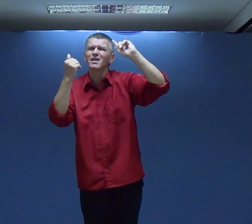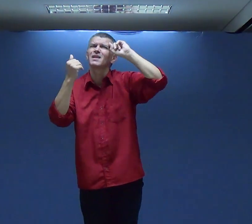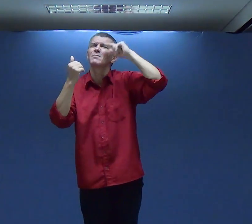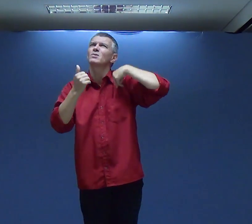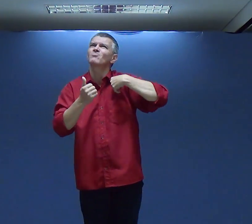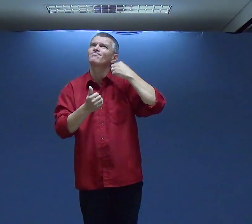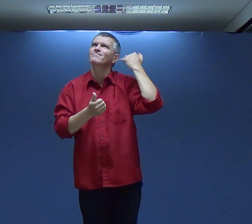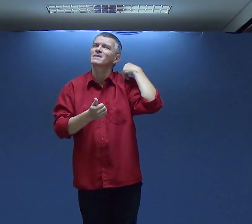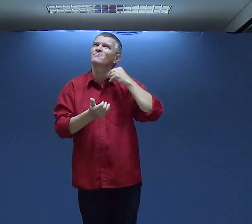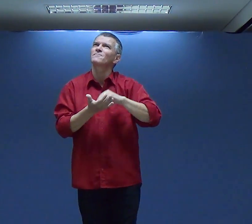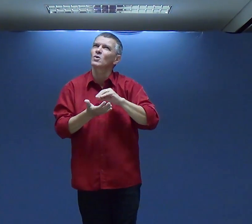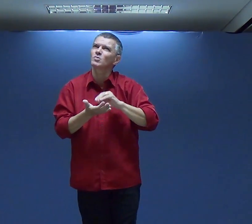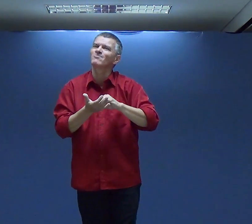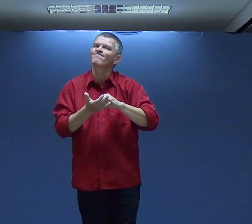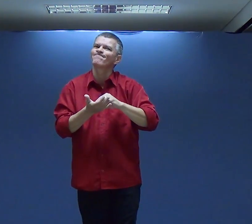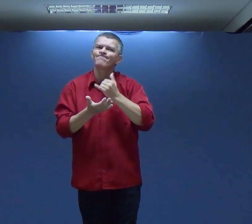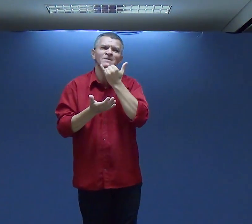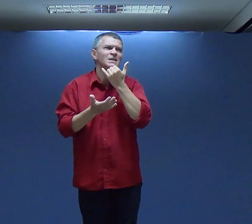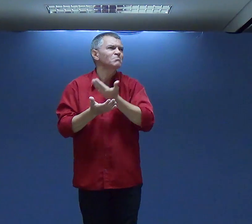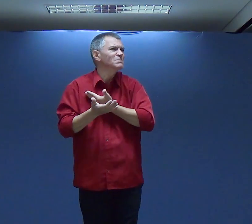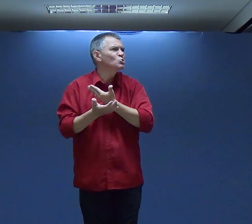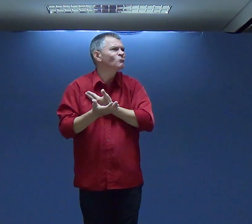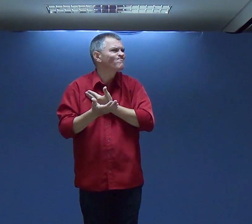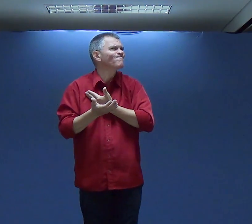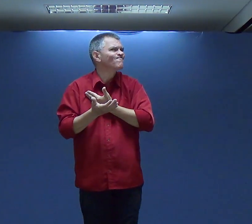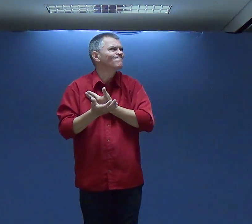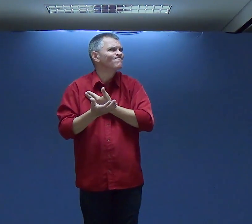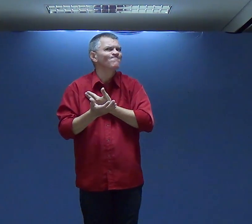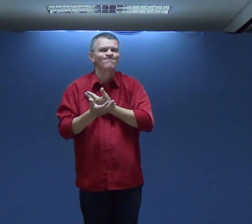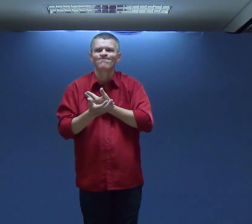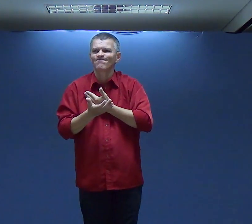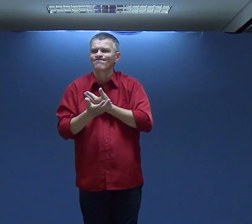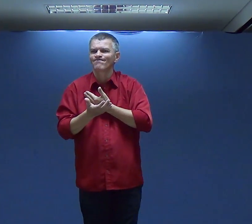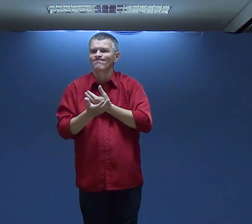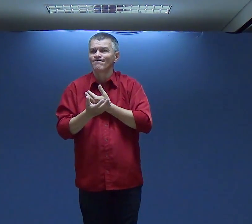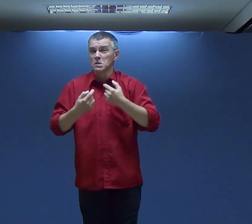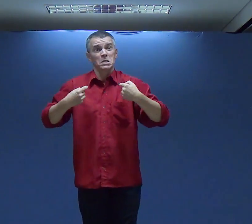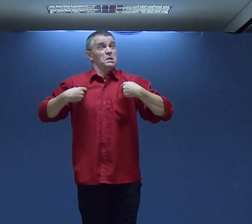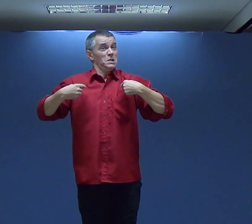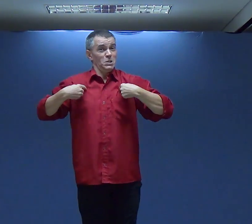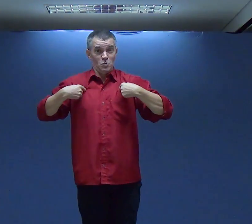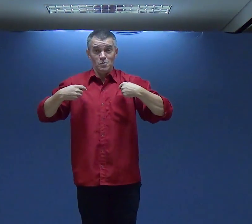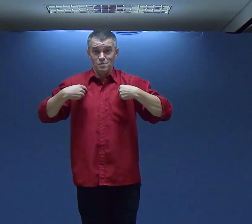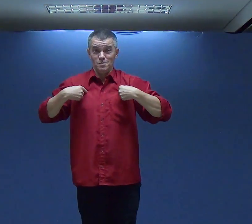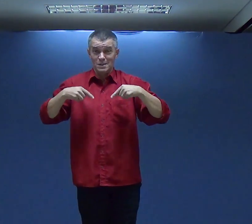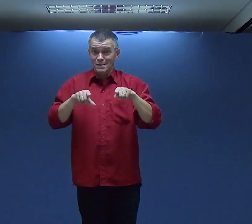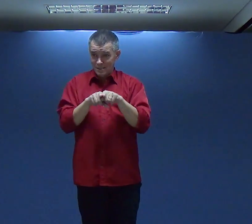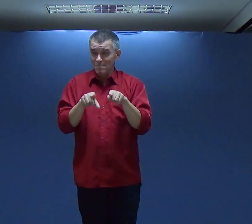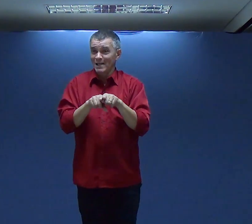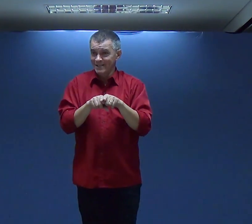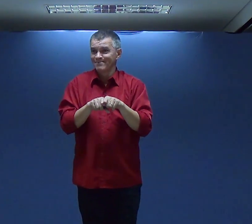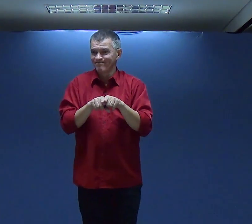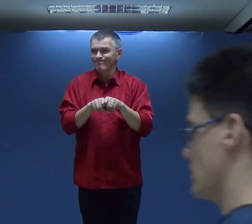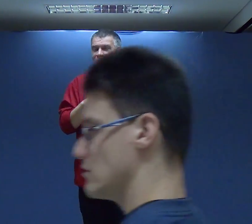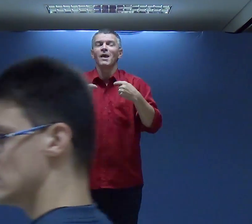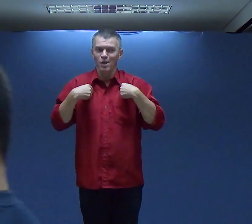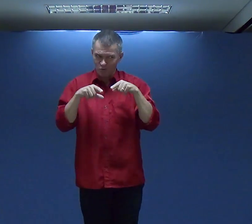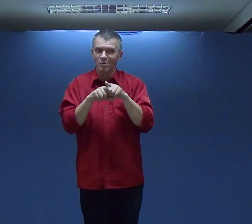Sentimento Que Você Lembrou Puxa Faltou Realmente Restaurar Com Amigo Faltou Restaurar Com